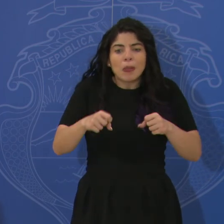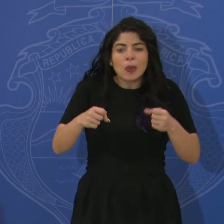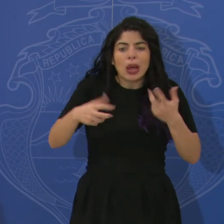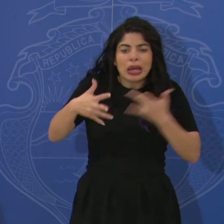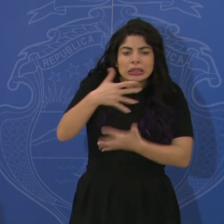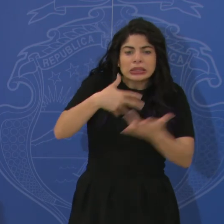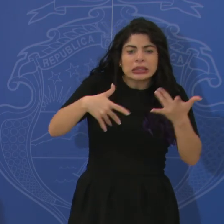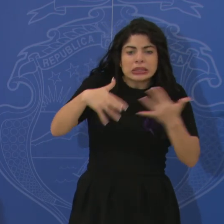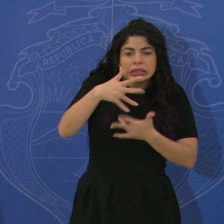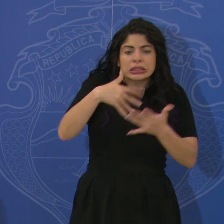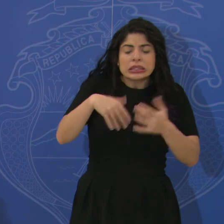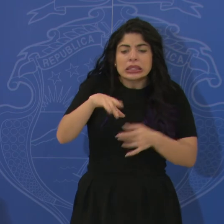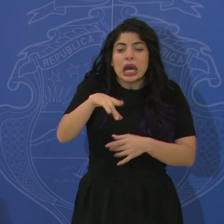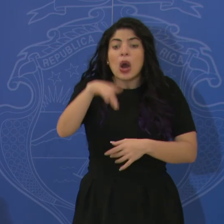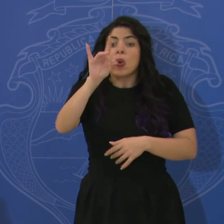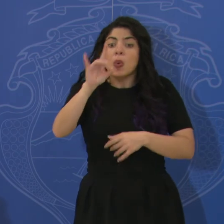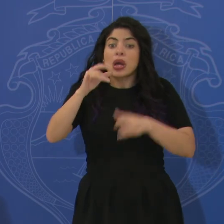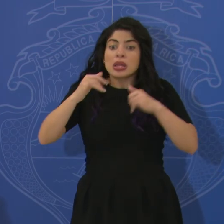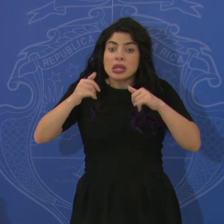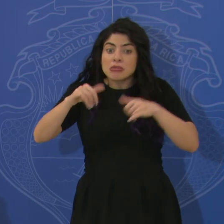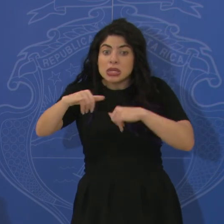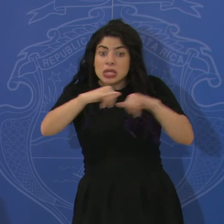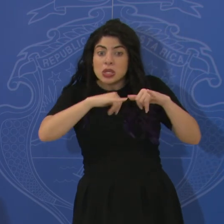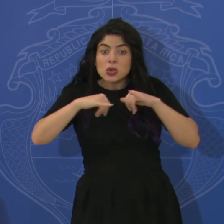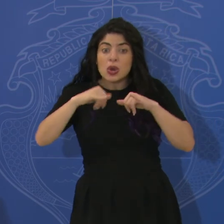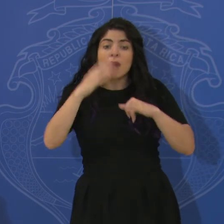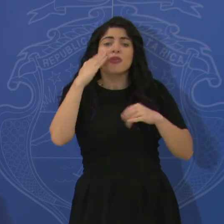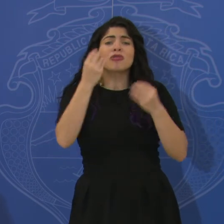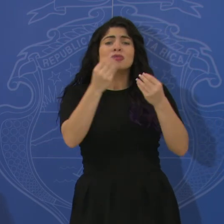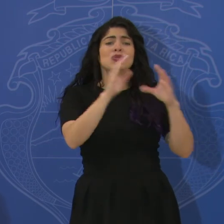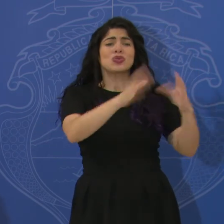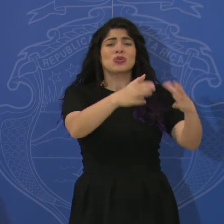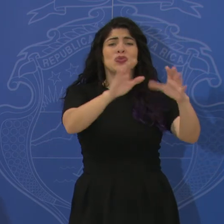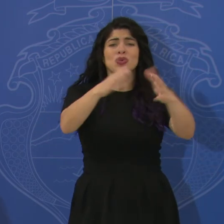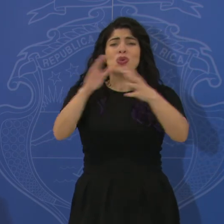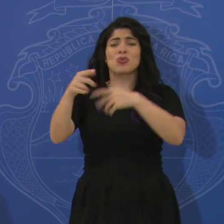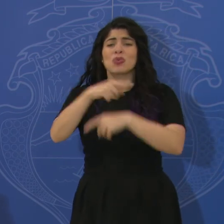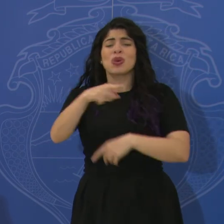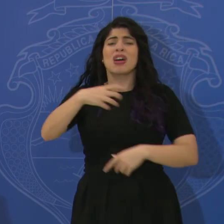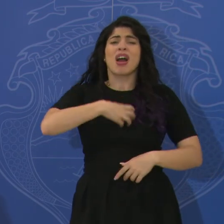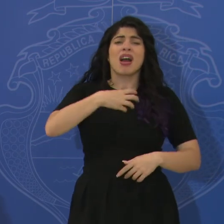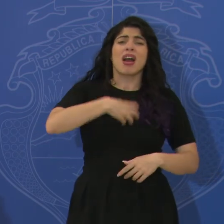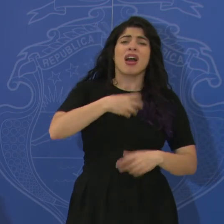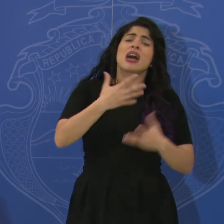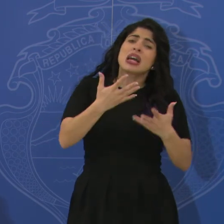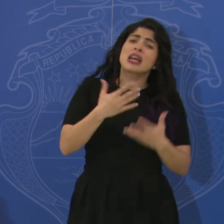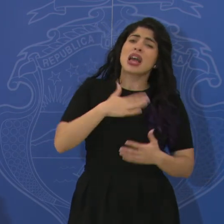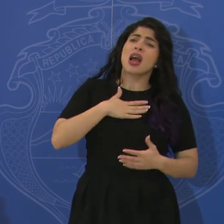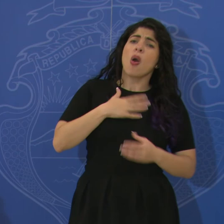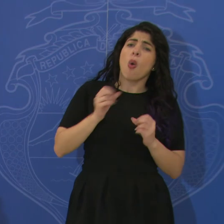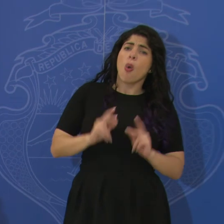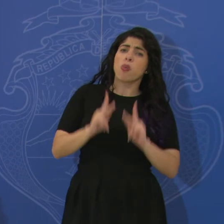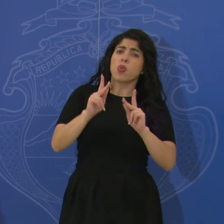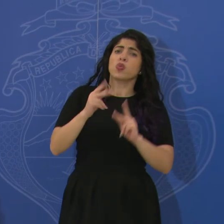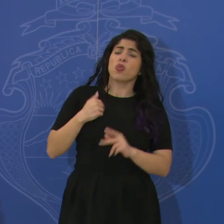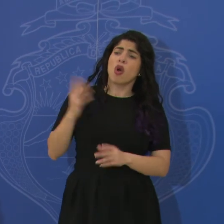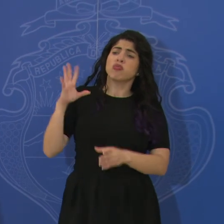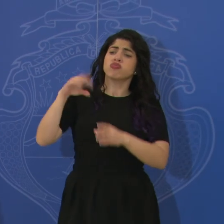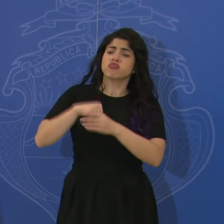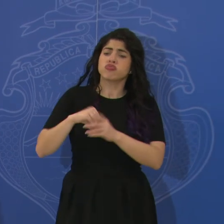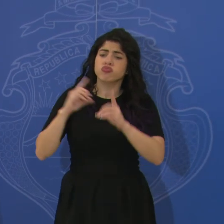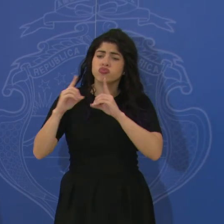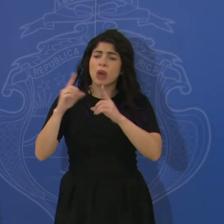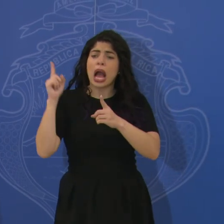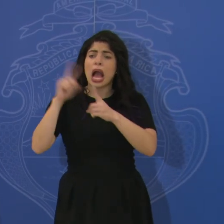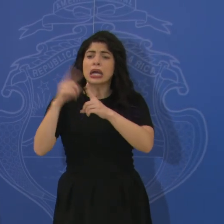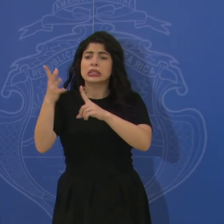esos puntos de encuentro que era lo que además muchos sectores de la sociedad reclamaban tener esa oportunidad de dialogar para encontrar